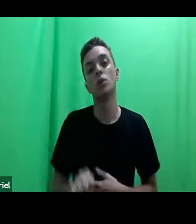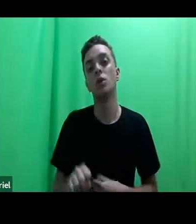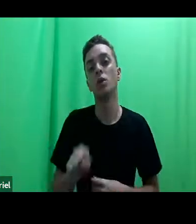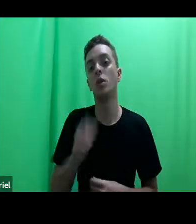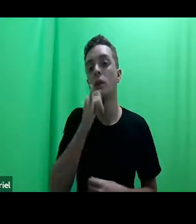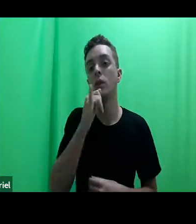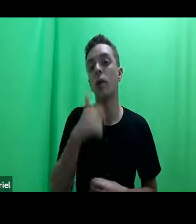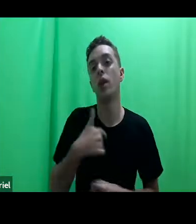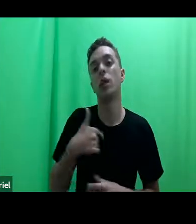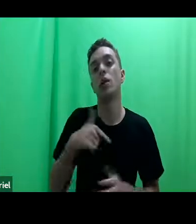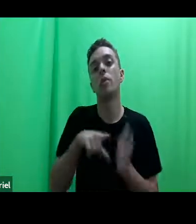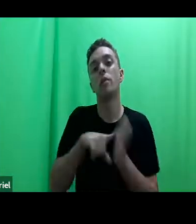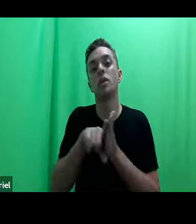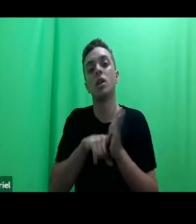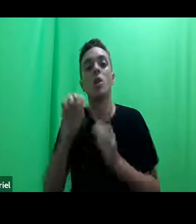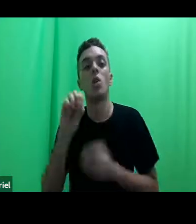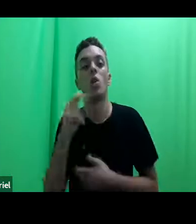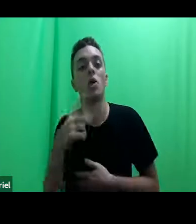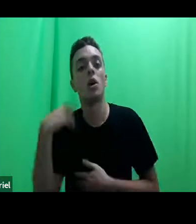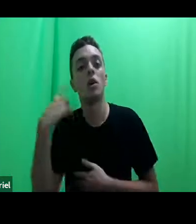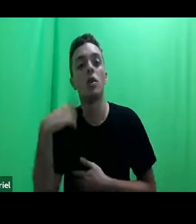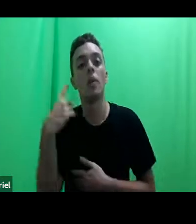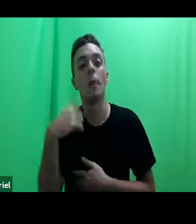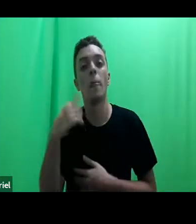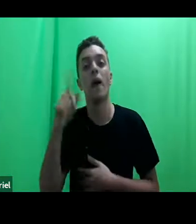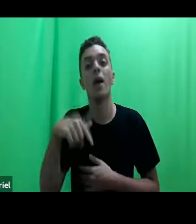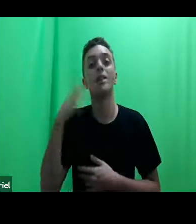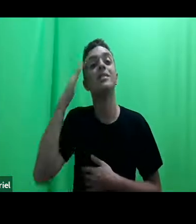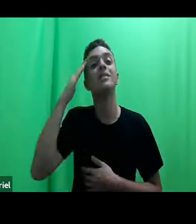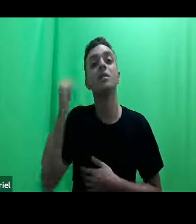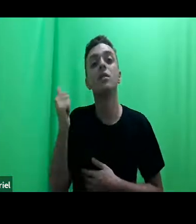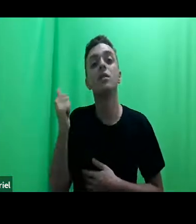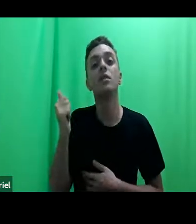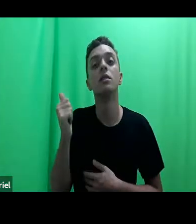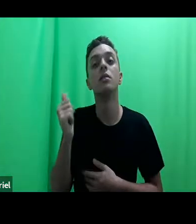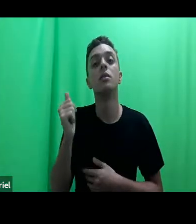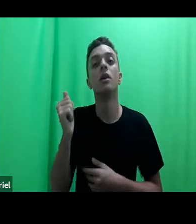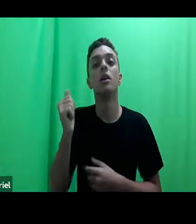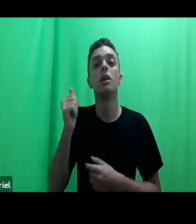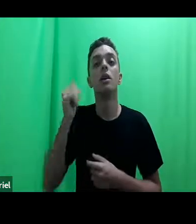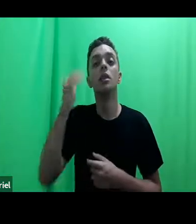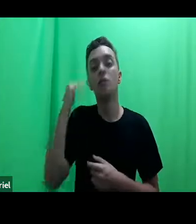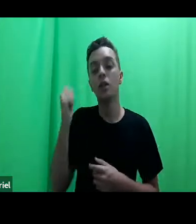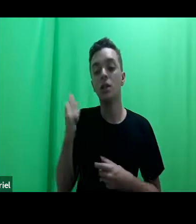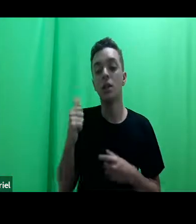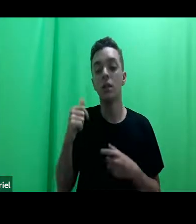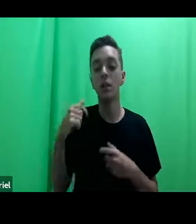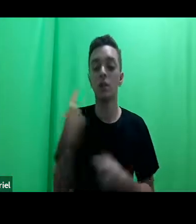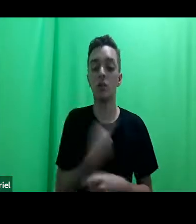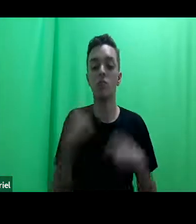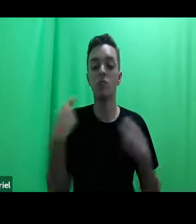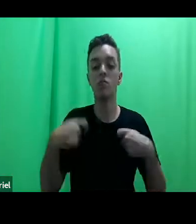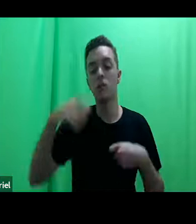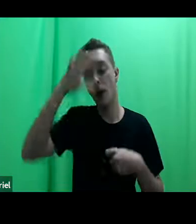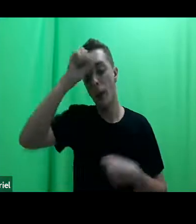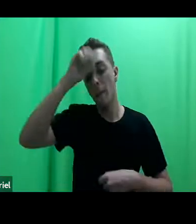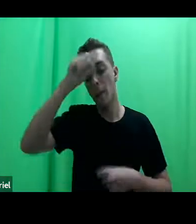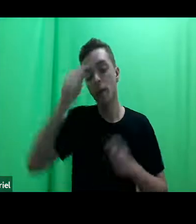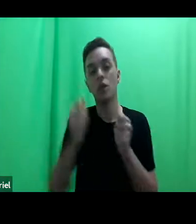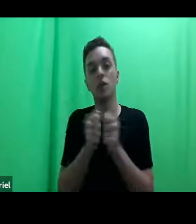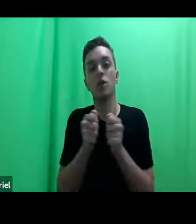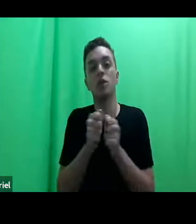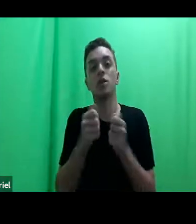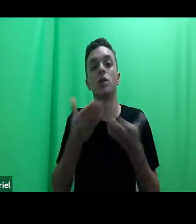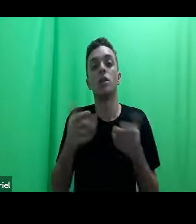advogada, é identificar esses saberes, aprender com os saberes e